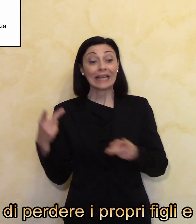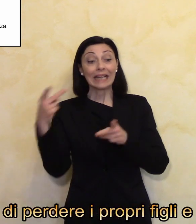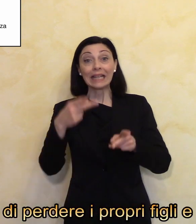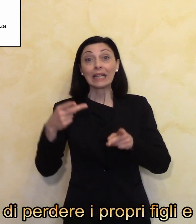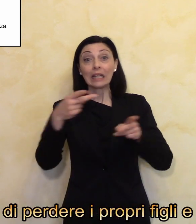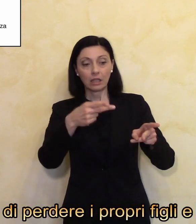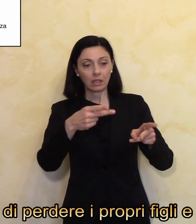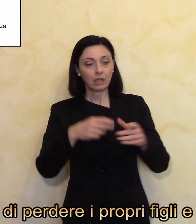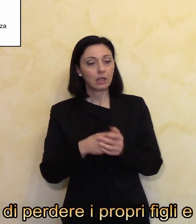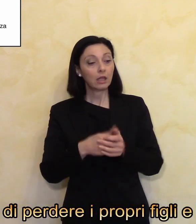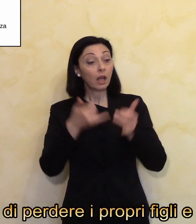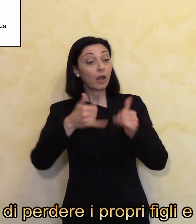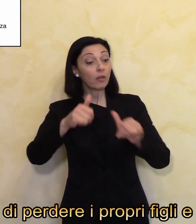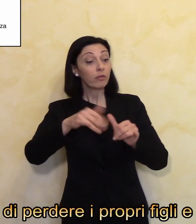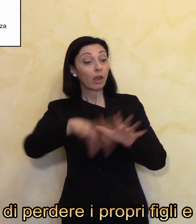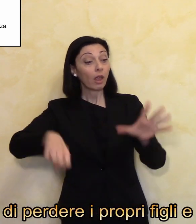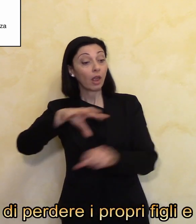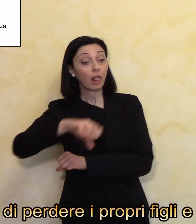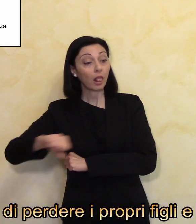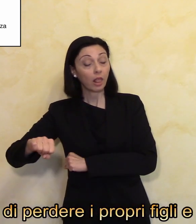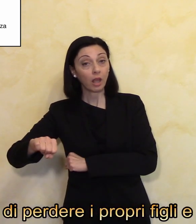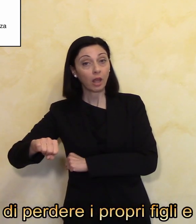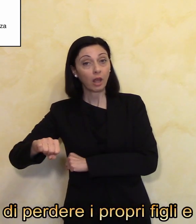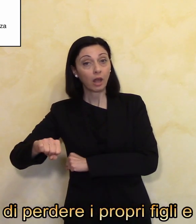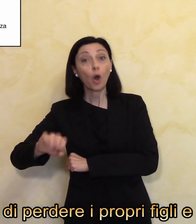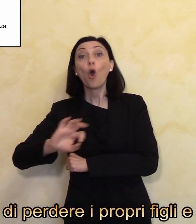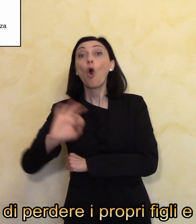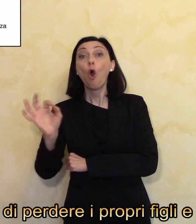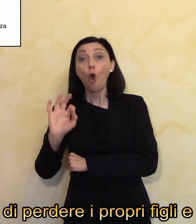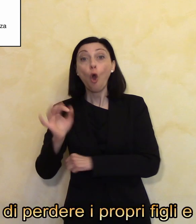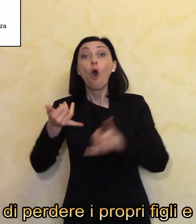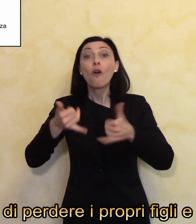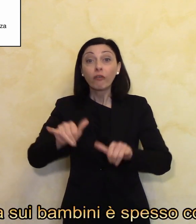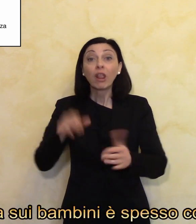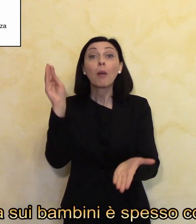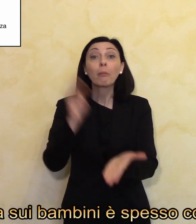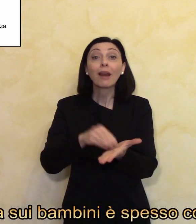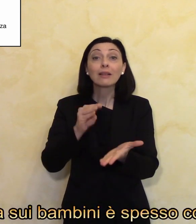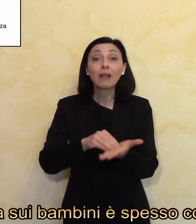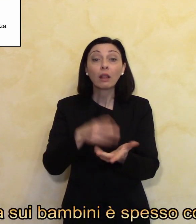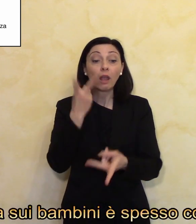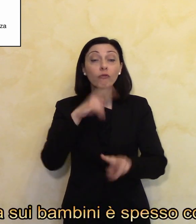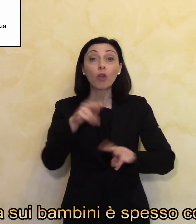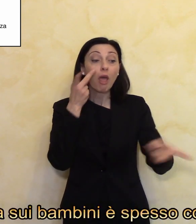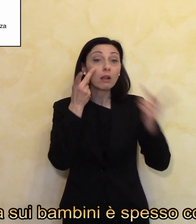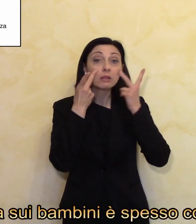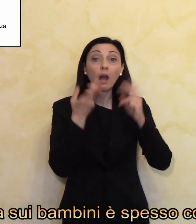La minaccia di perdere i propri figli e la violenza assistita sui bambini è spesso